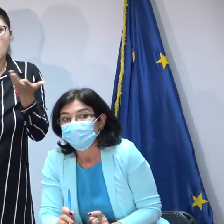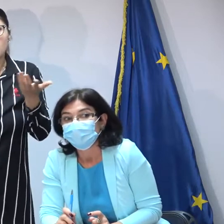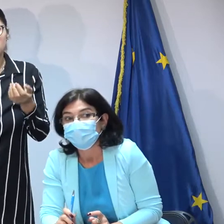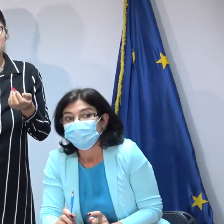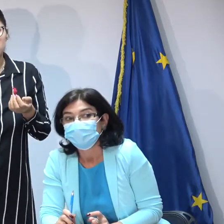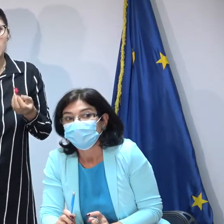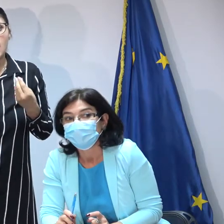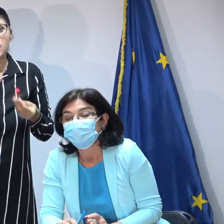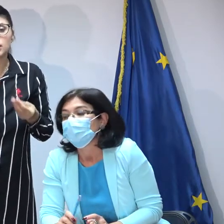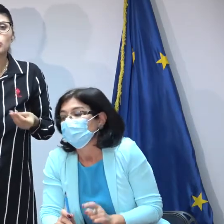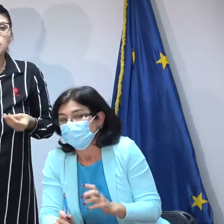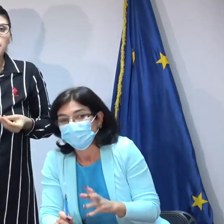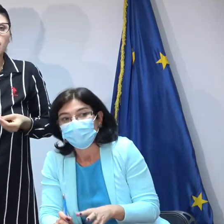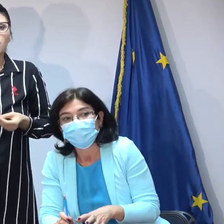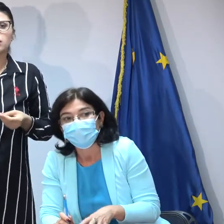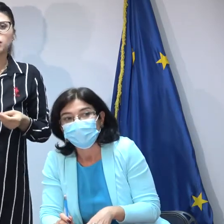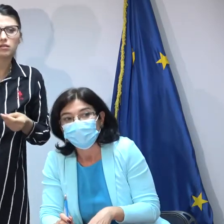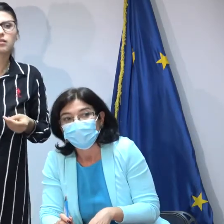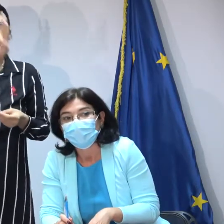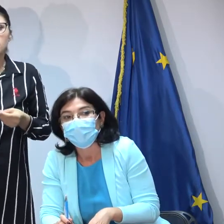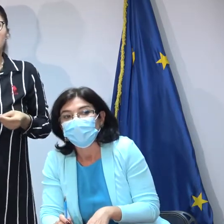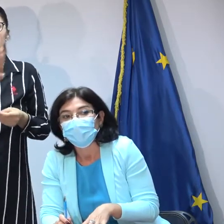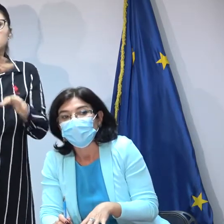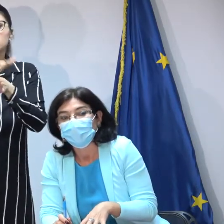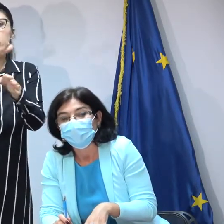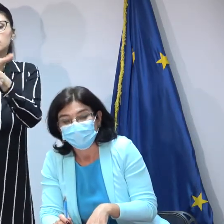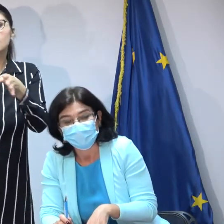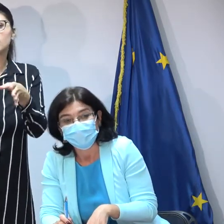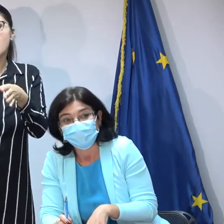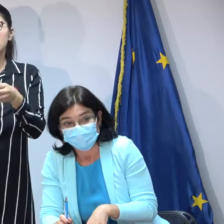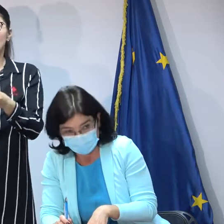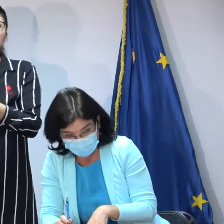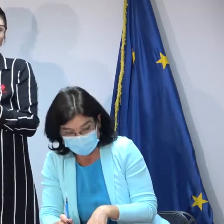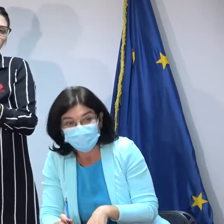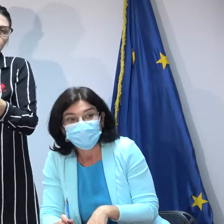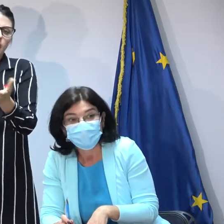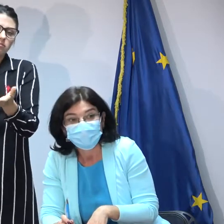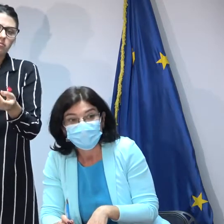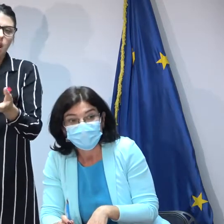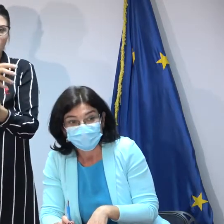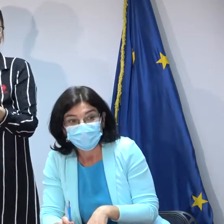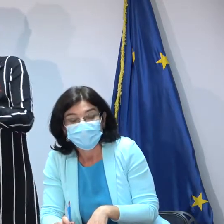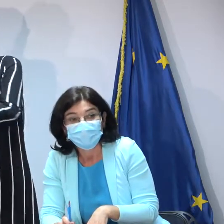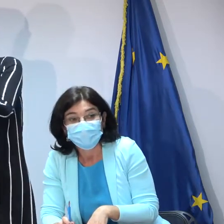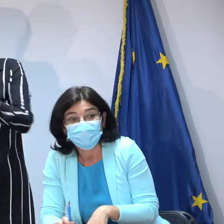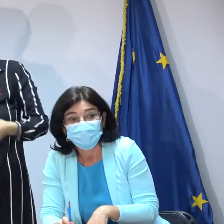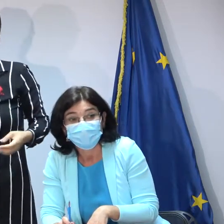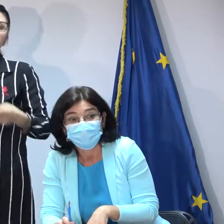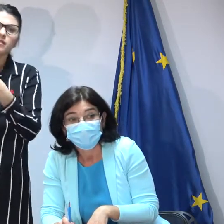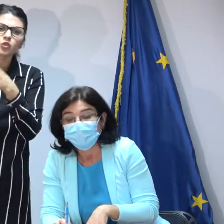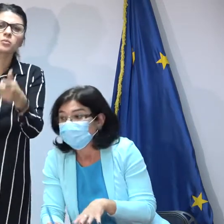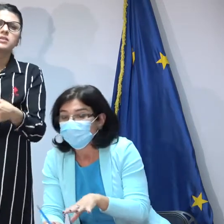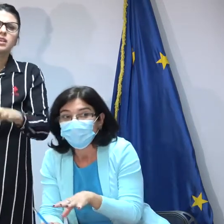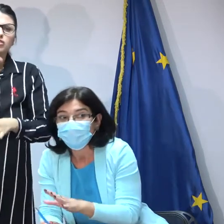intervine insistentă pentru că știu că există astfel de cazuri sunt copii adoptați mama revine vrea să-și vadă copilul de aici